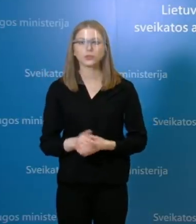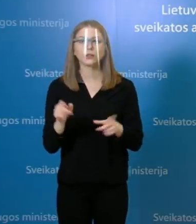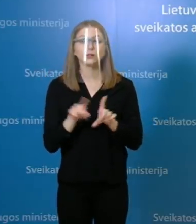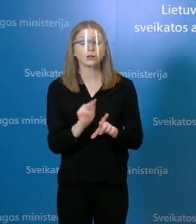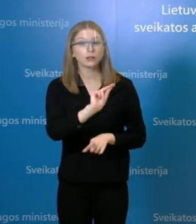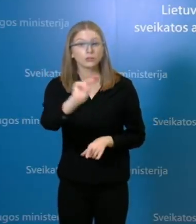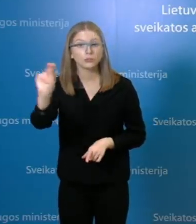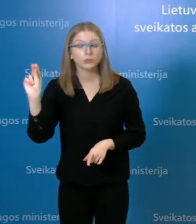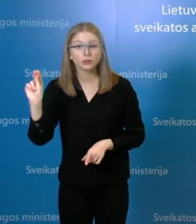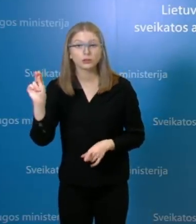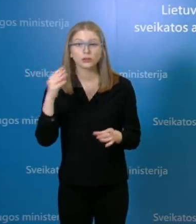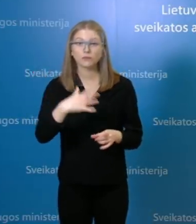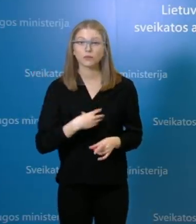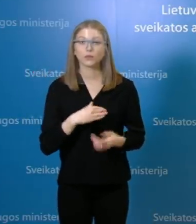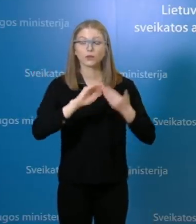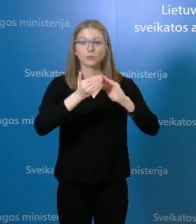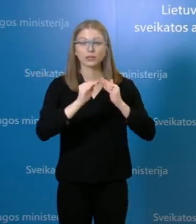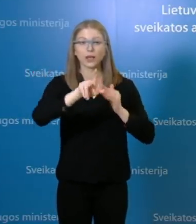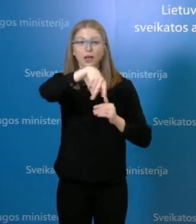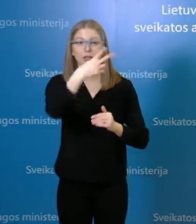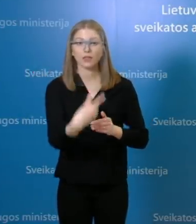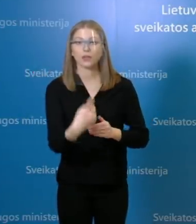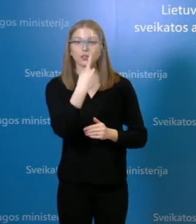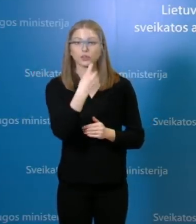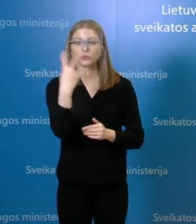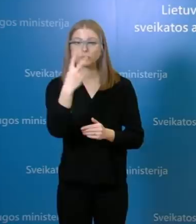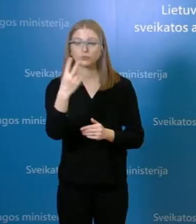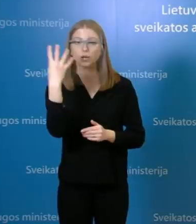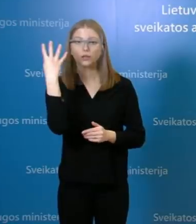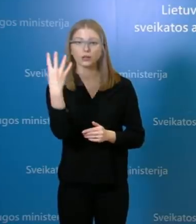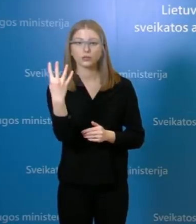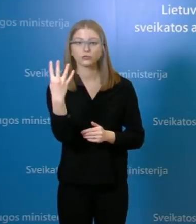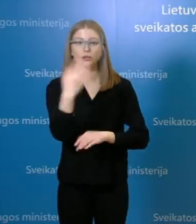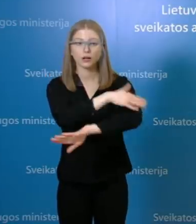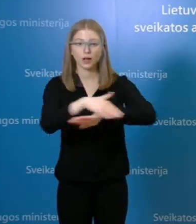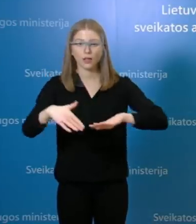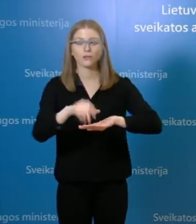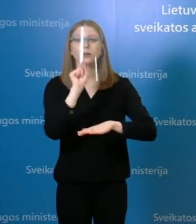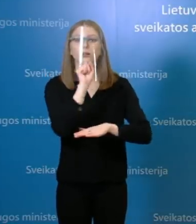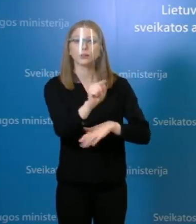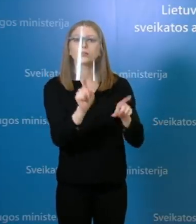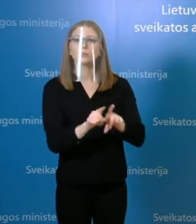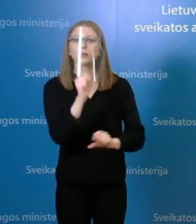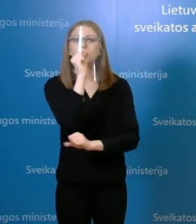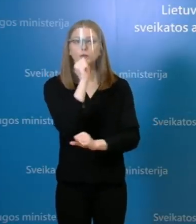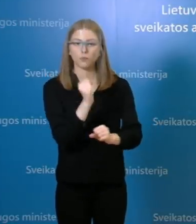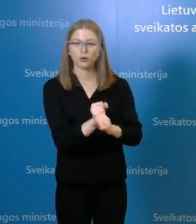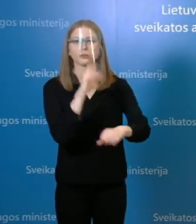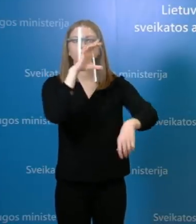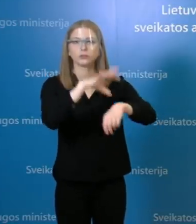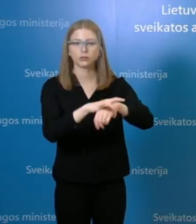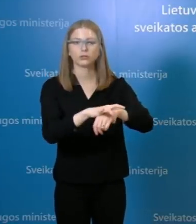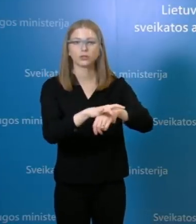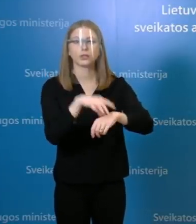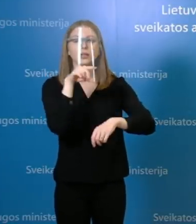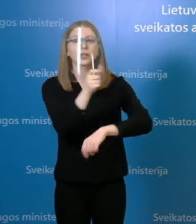klinikinės ligonės padalinyje esančiame Antakelno 124 taip pat yra nustatytas darbuotojo susirgymas. Tai yra